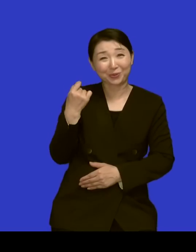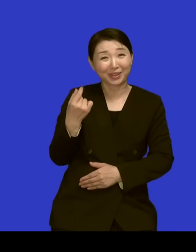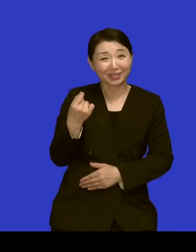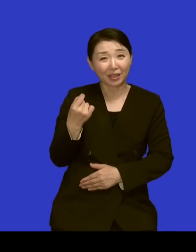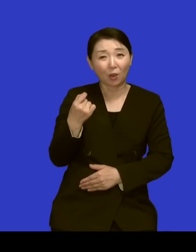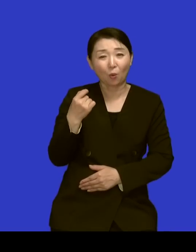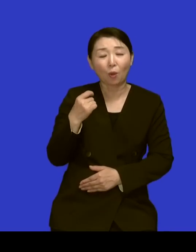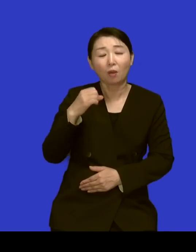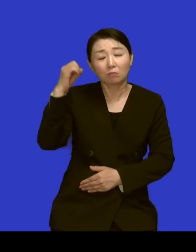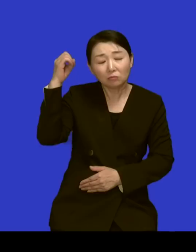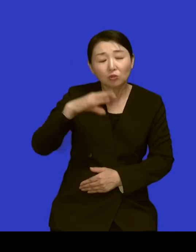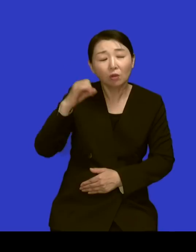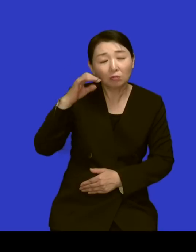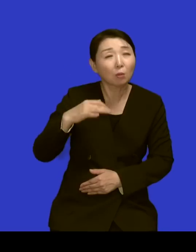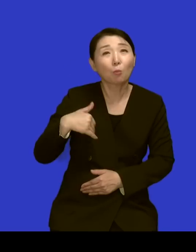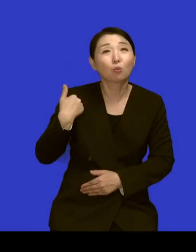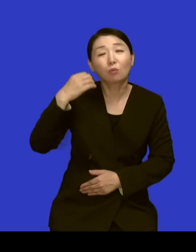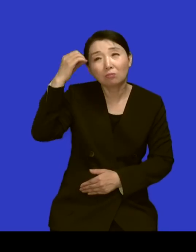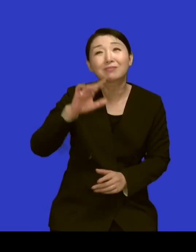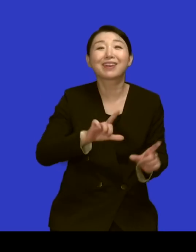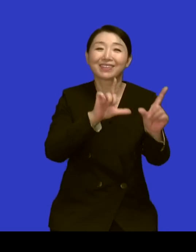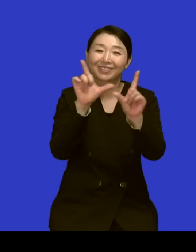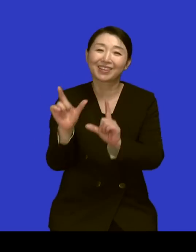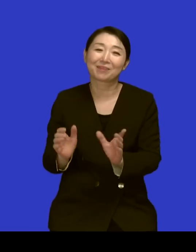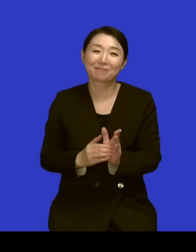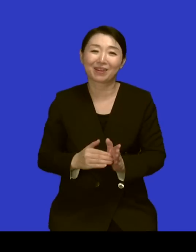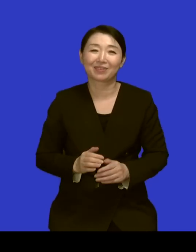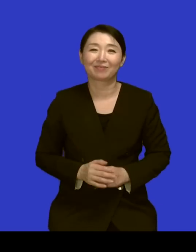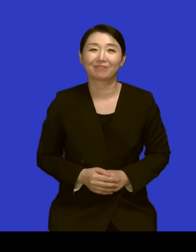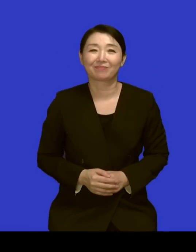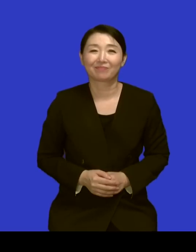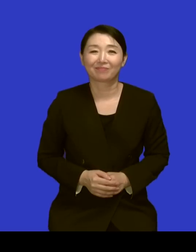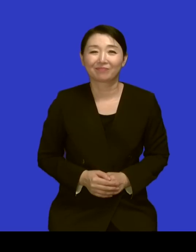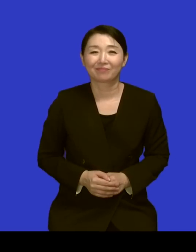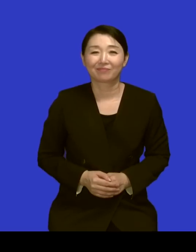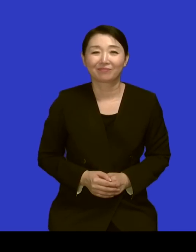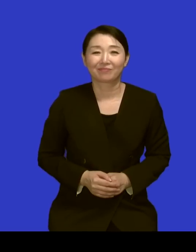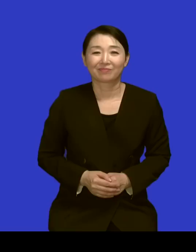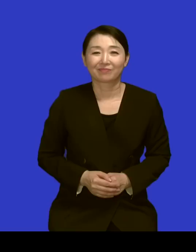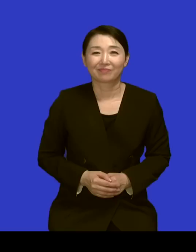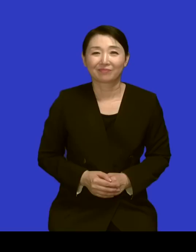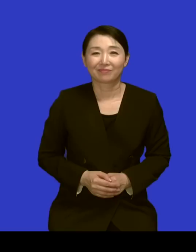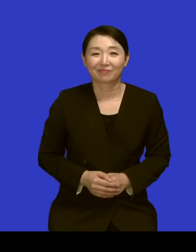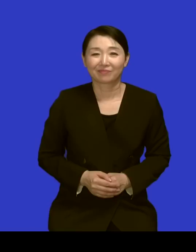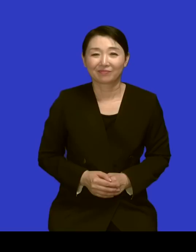모르게 샀어요 아 그걸 못 느끼셨어요? 네 왜 그래도 양육을 해야 하는데 자식들을 아니 그냥